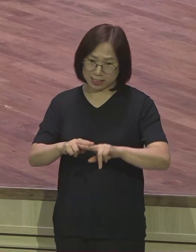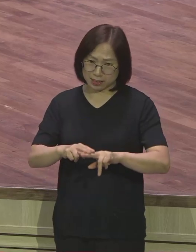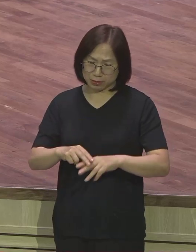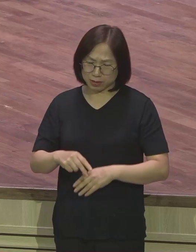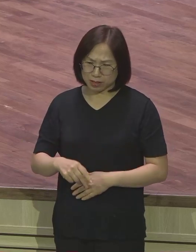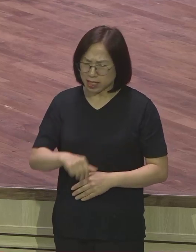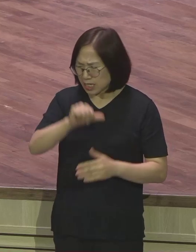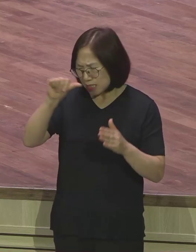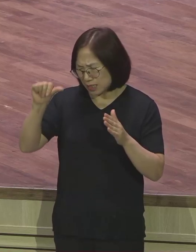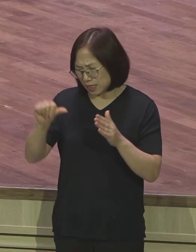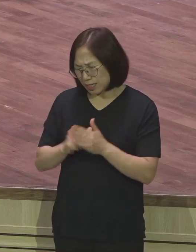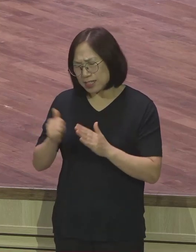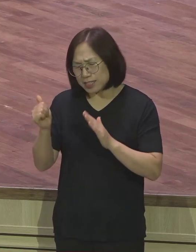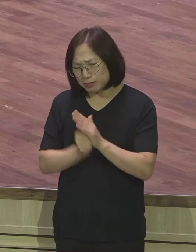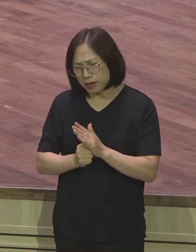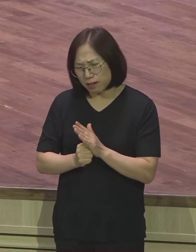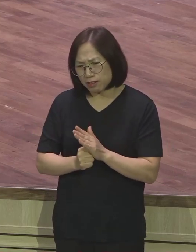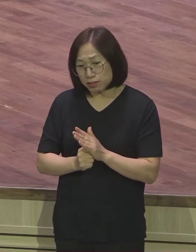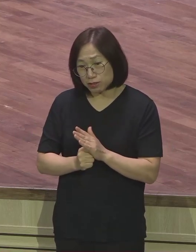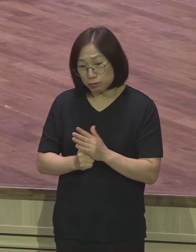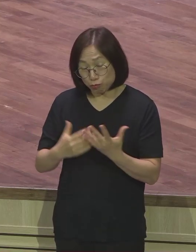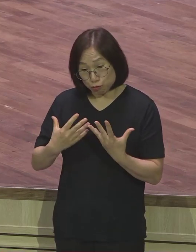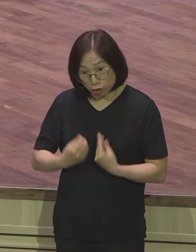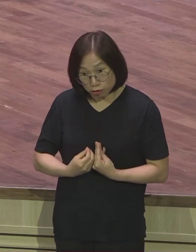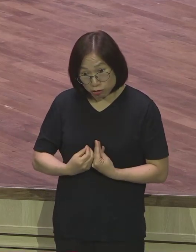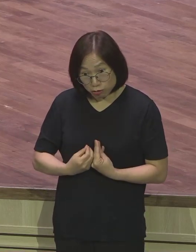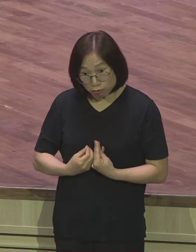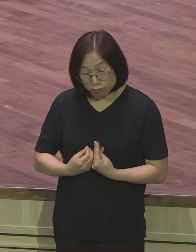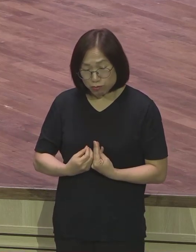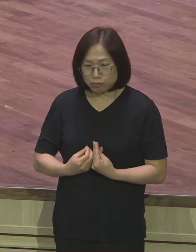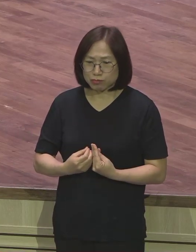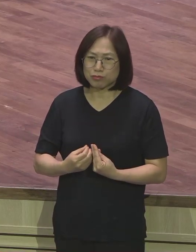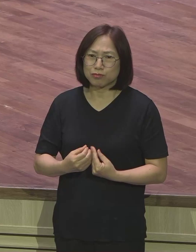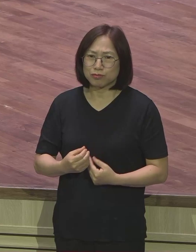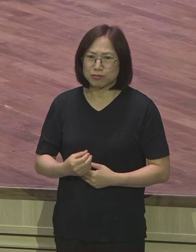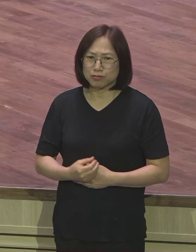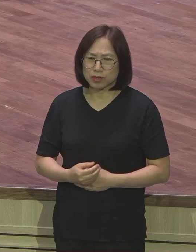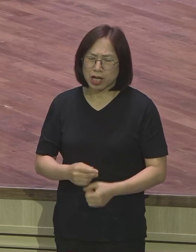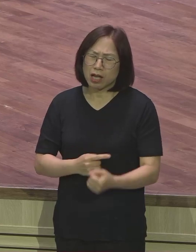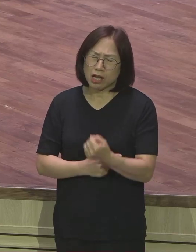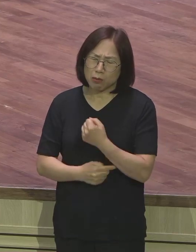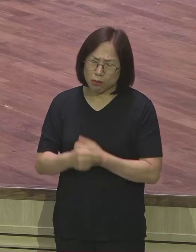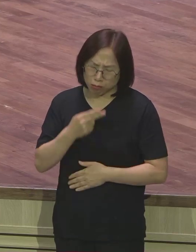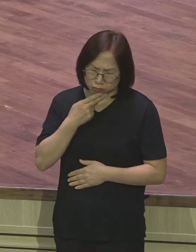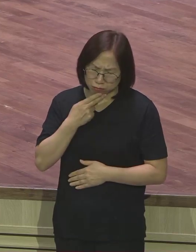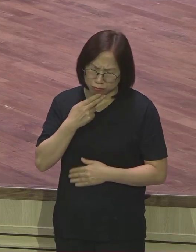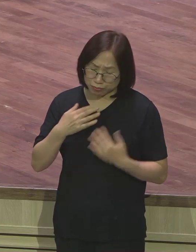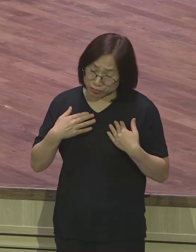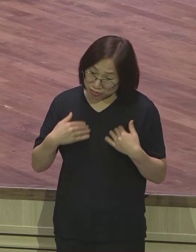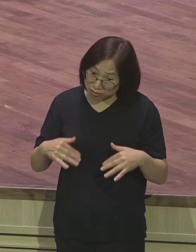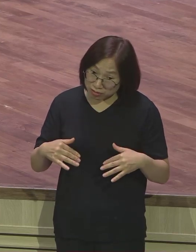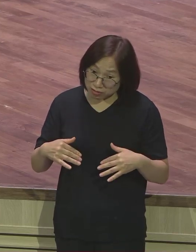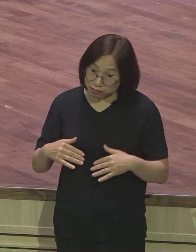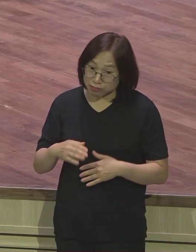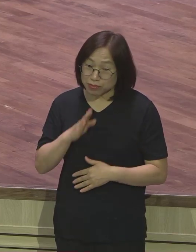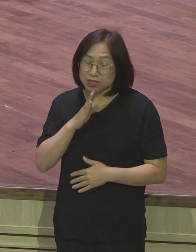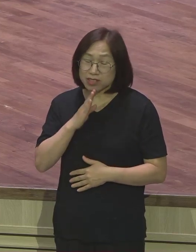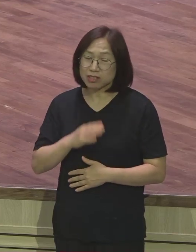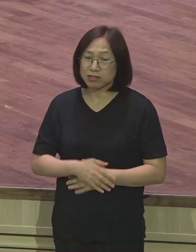인생이 완전히 실패하고 끝난 사람인 것처럼 쉽게 낙심하고 자절하고 힘쭉 빠져 있습니다. 요셉은